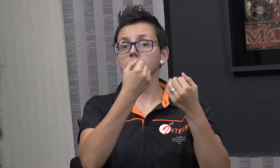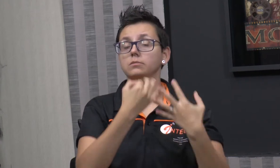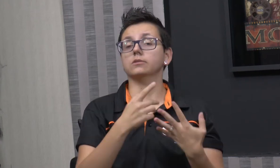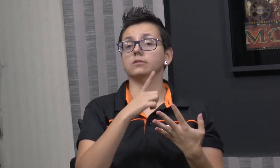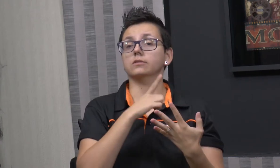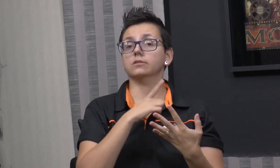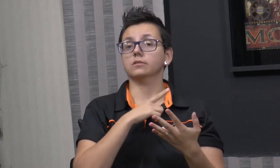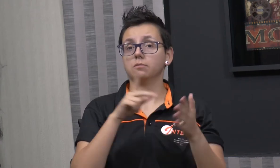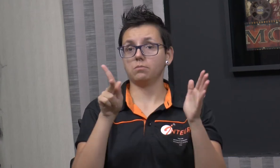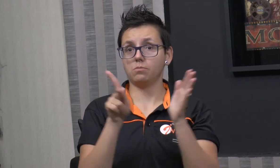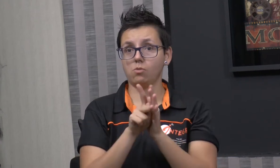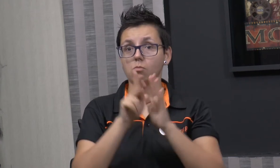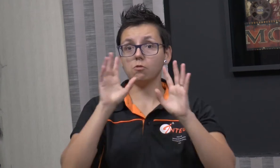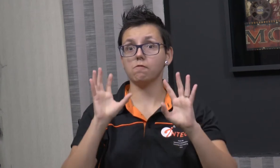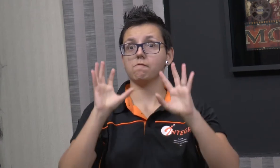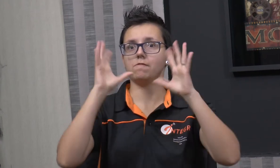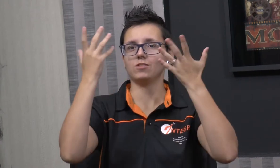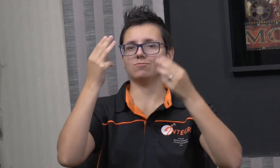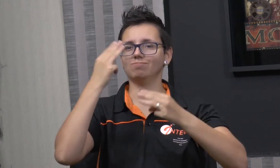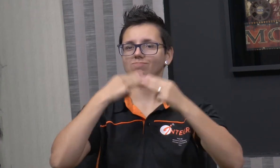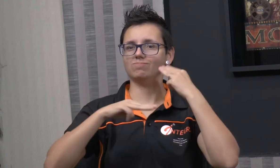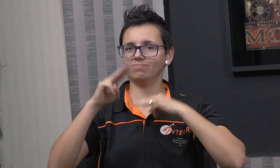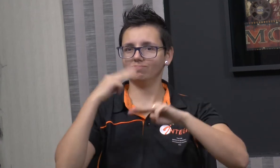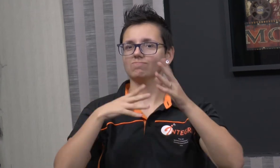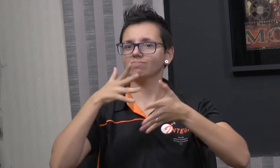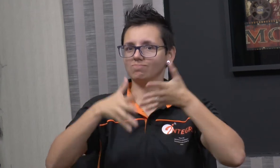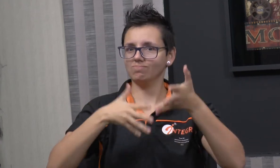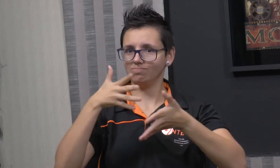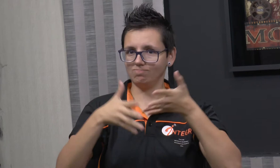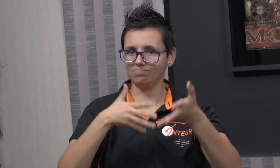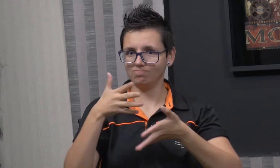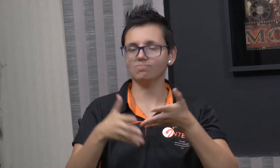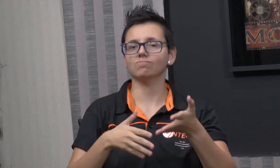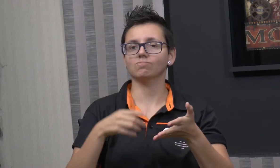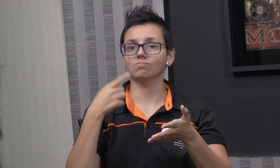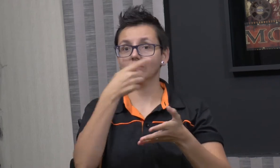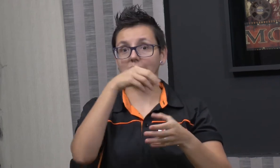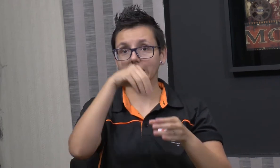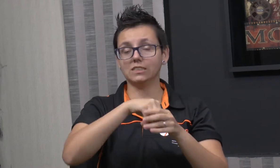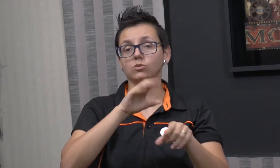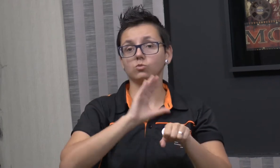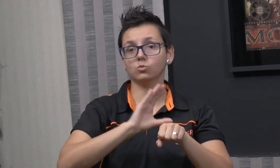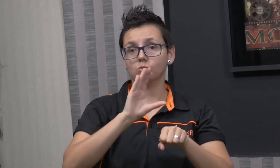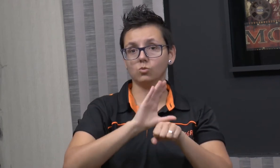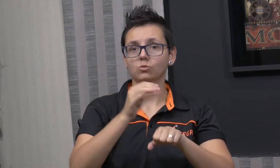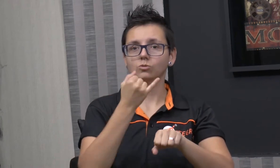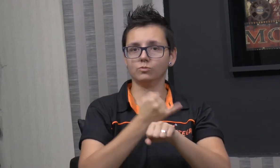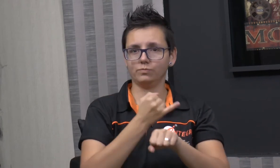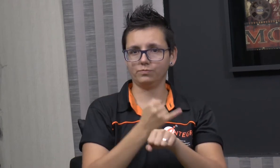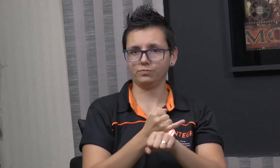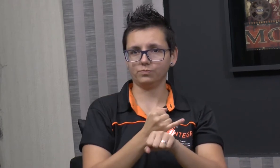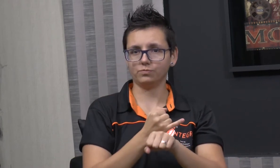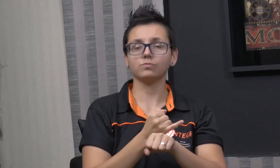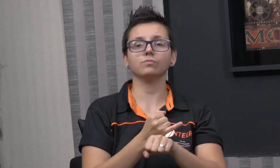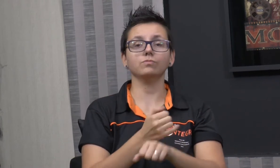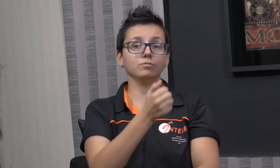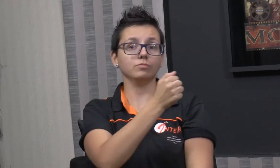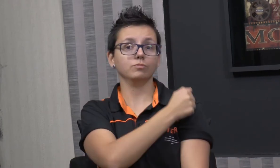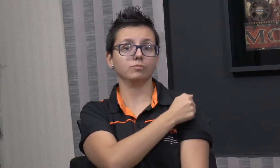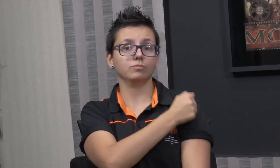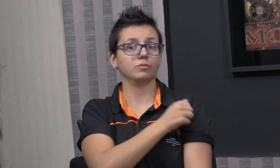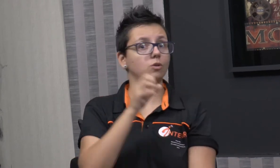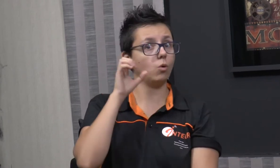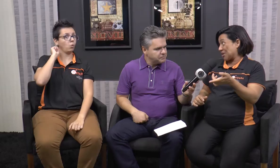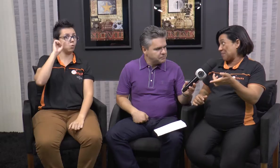parte de uma avaliação de um módulo do nosso curso. E os alunos fazem música em libras e os